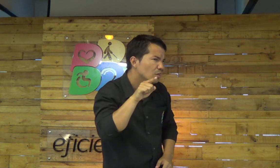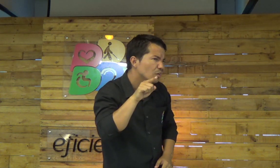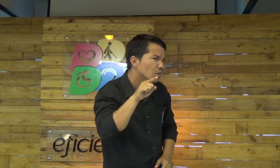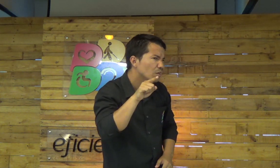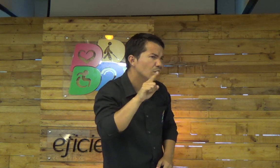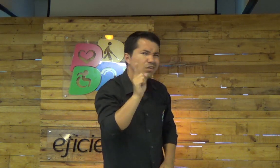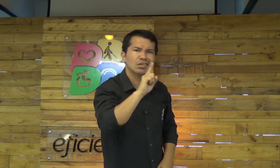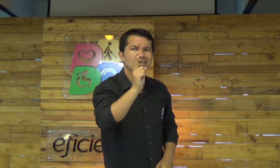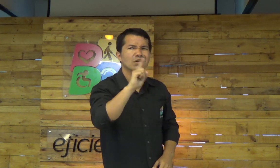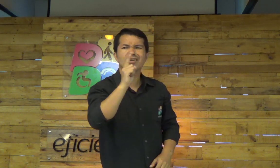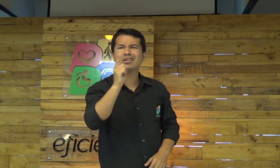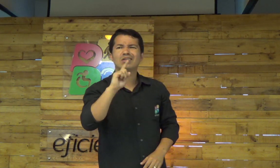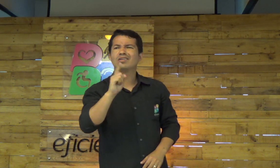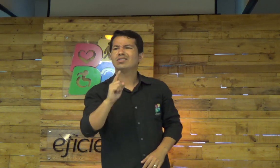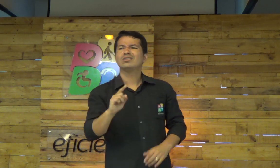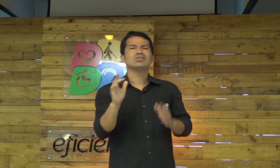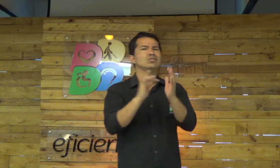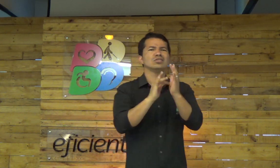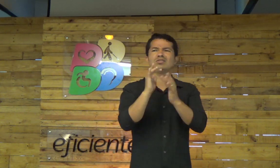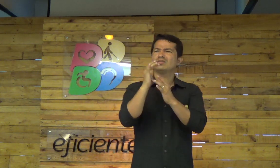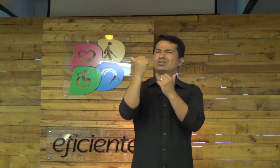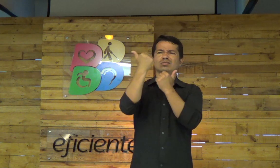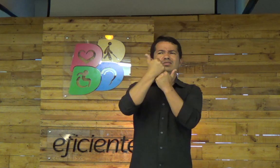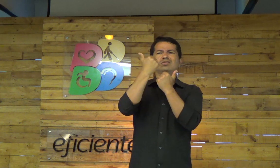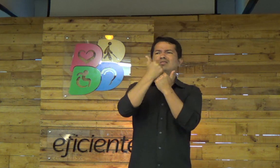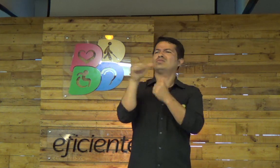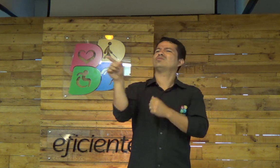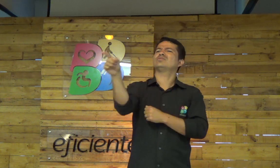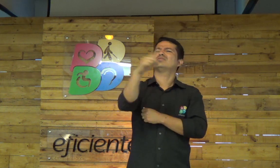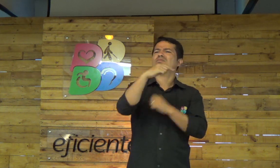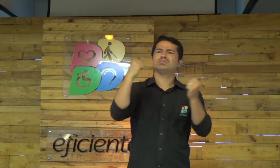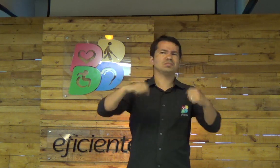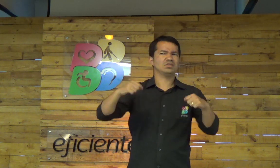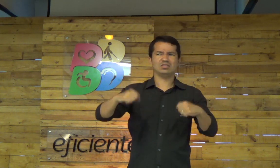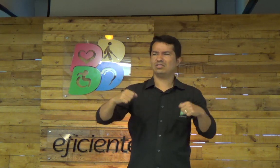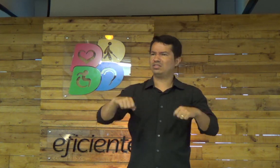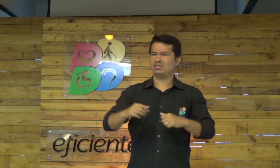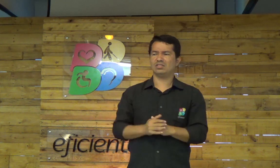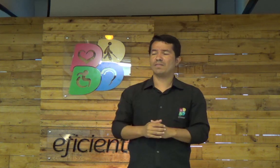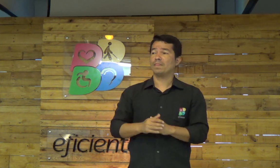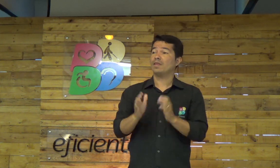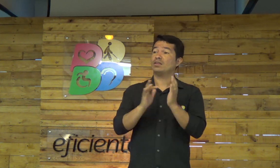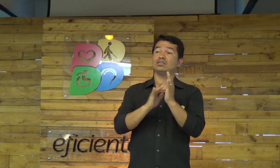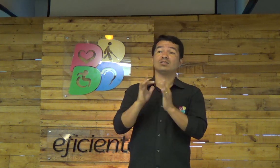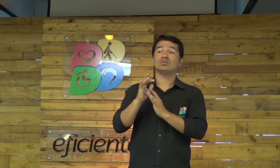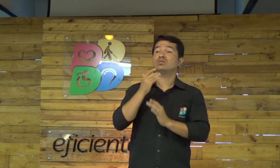Ele está de lado. Você consegue, Jesus consegue substituir você? Não.